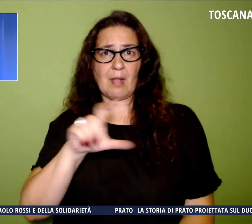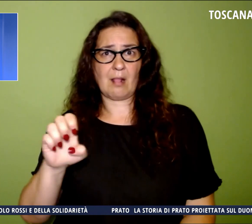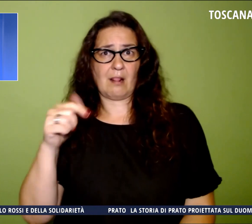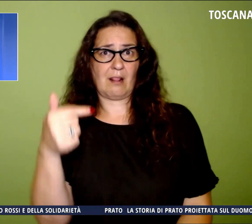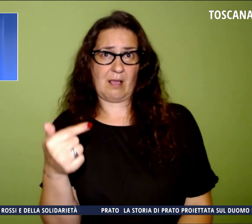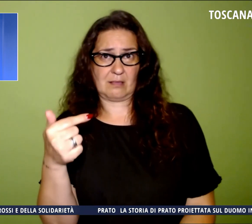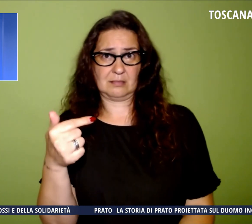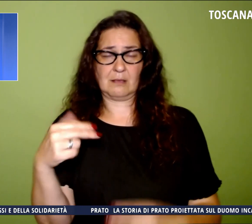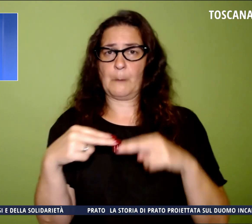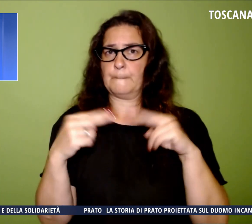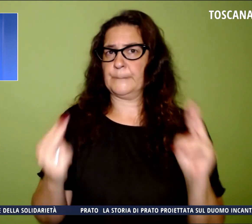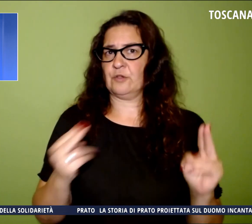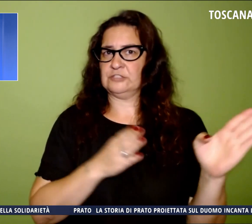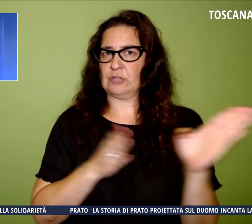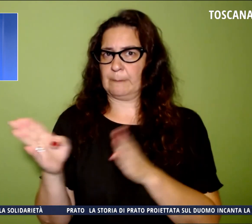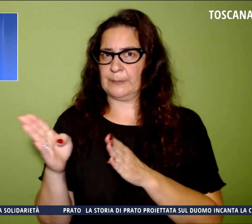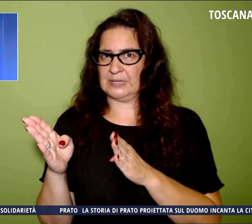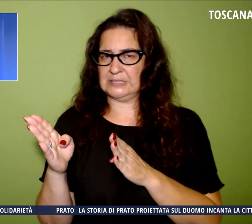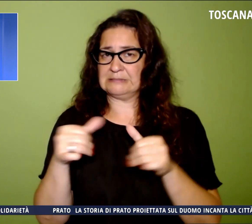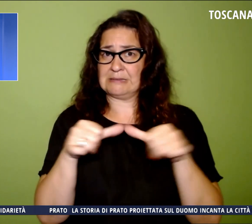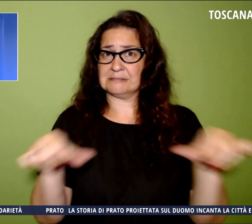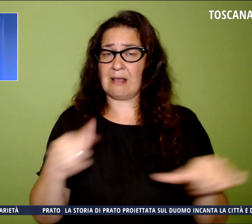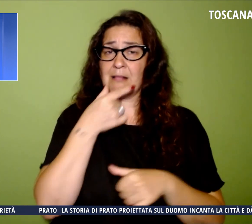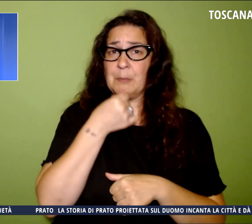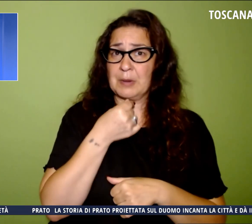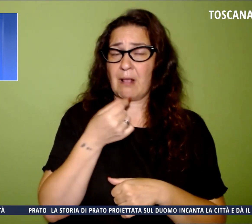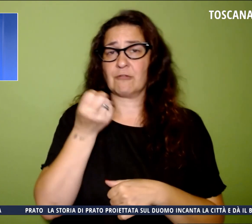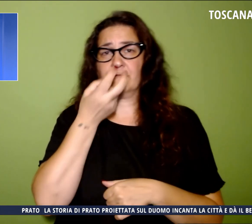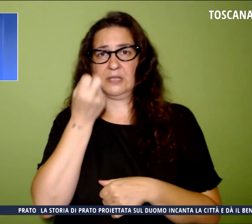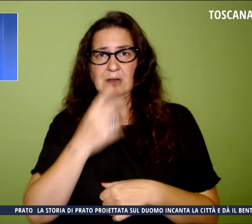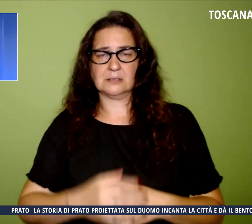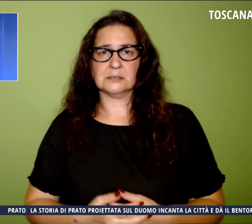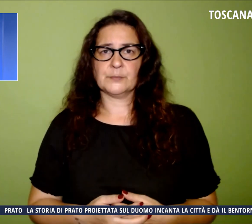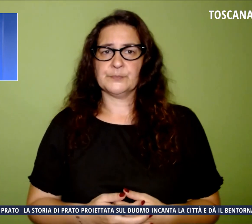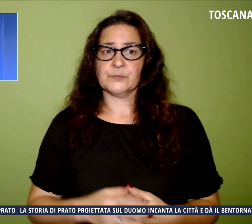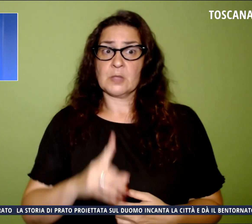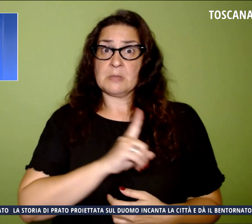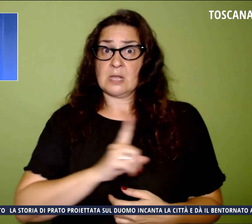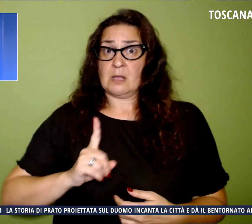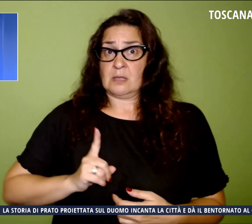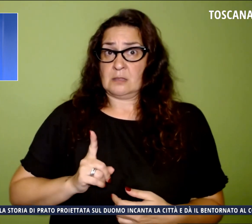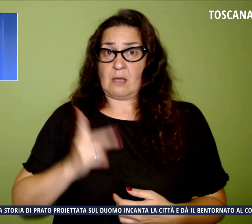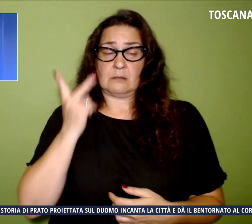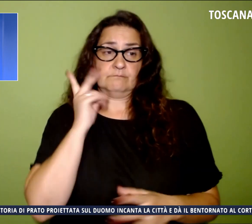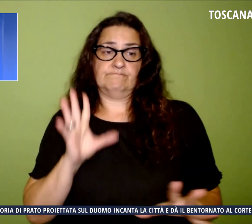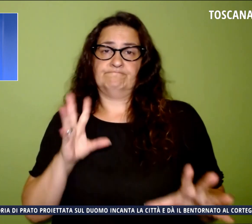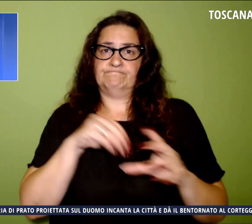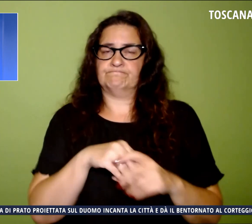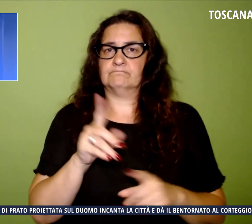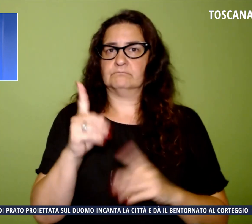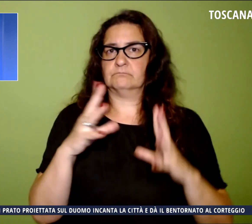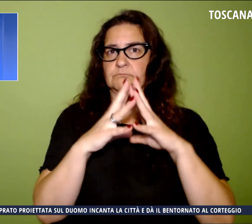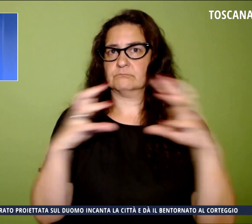di Pisa, Prato e Firenze. I militari hanno accertato anche il coinvolgimento di un'azienda della Piana